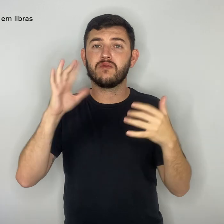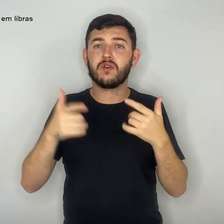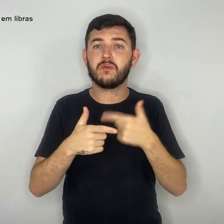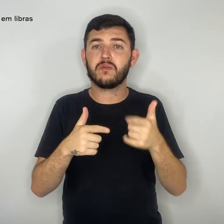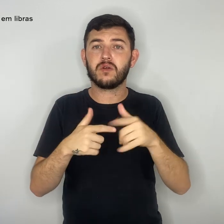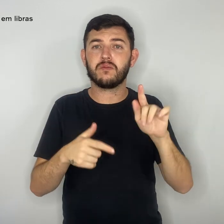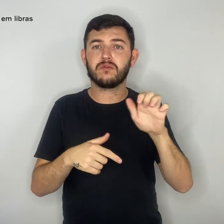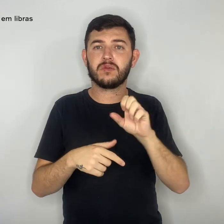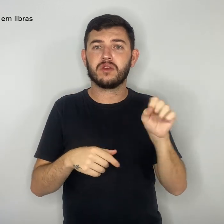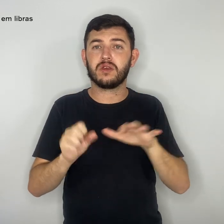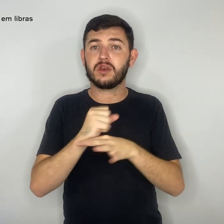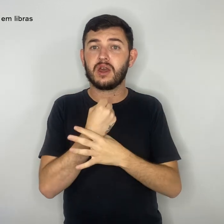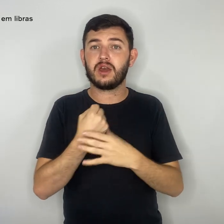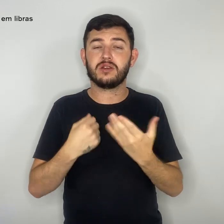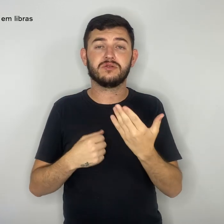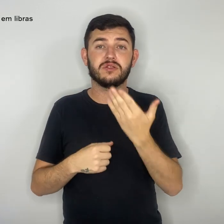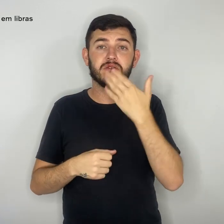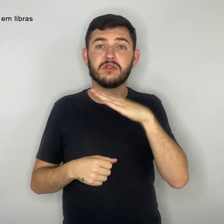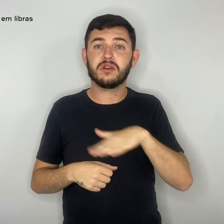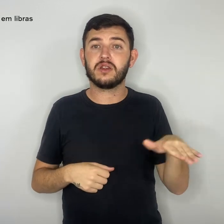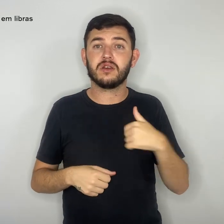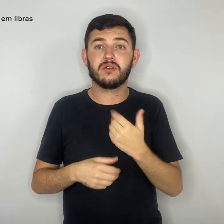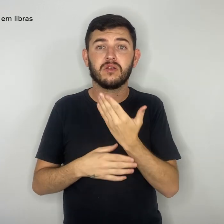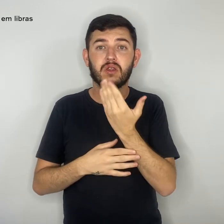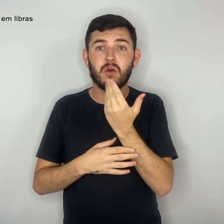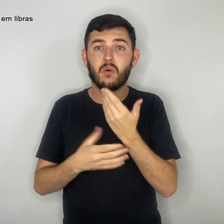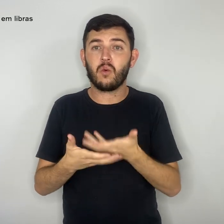merenda das crianças. Alerta a gestora.